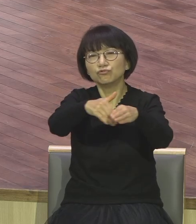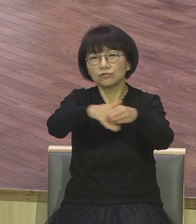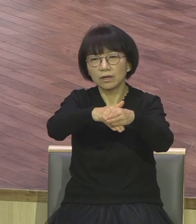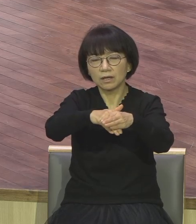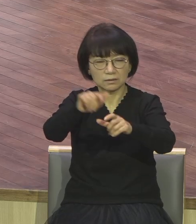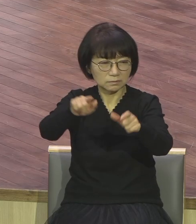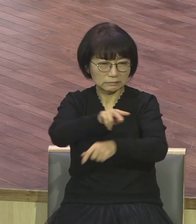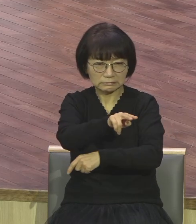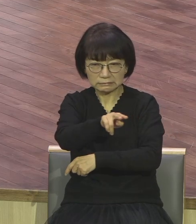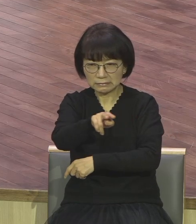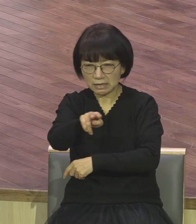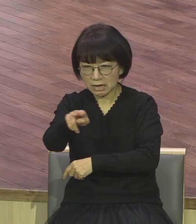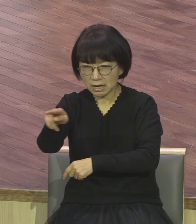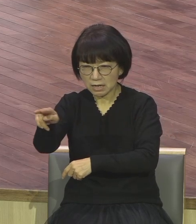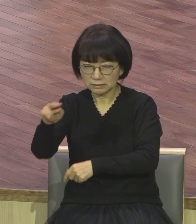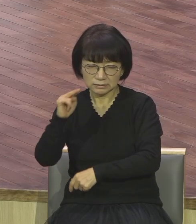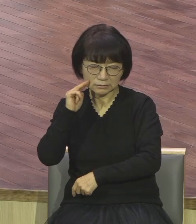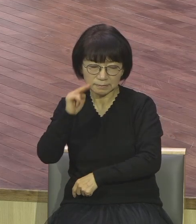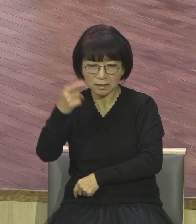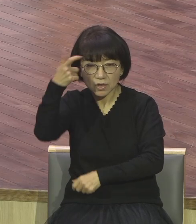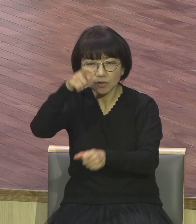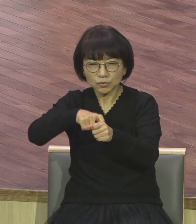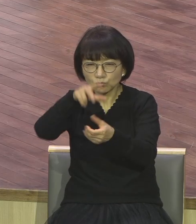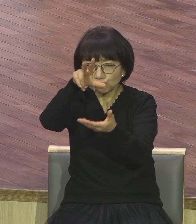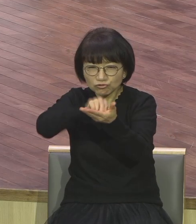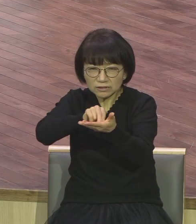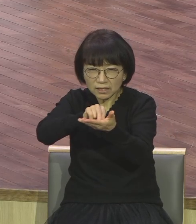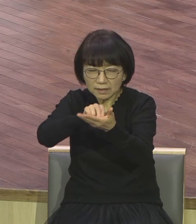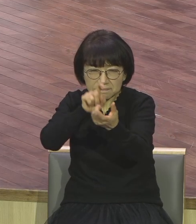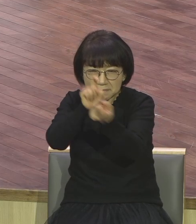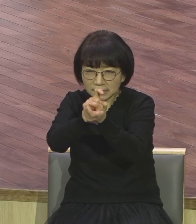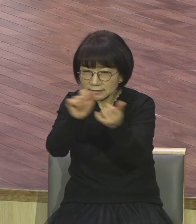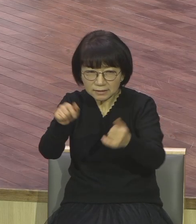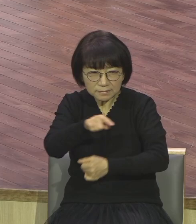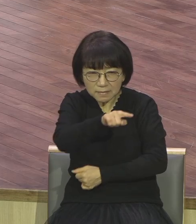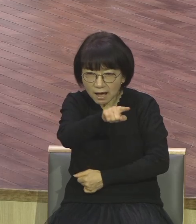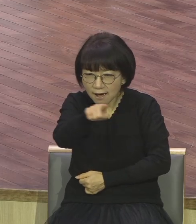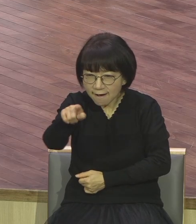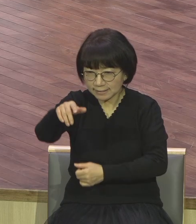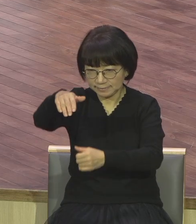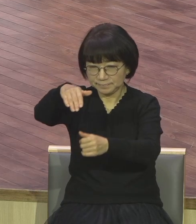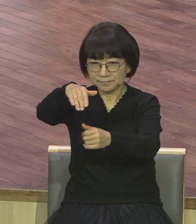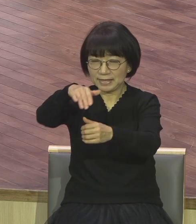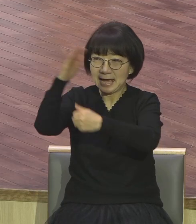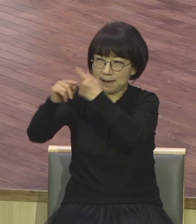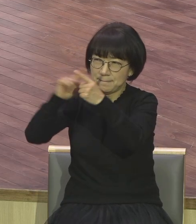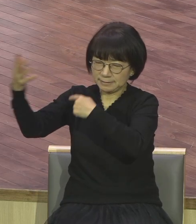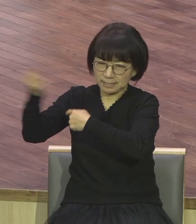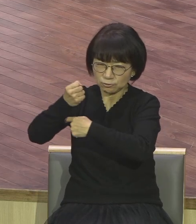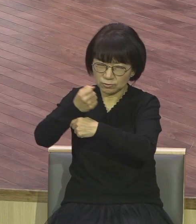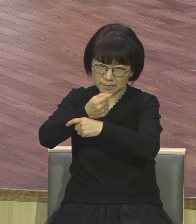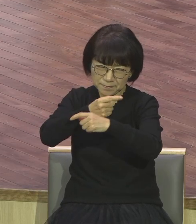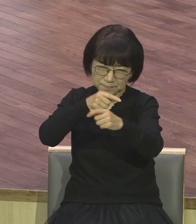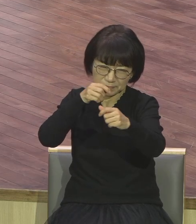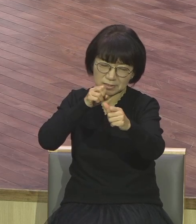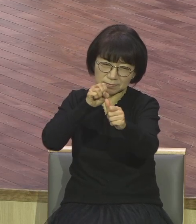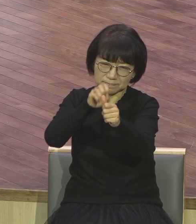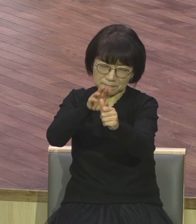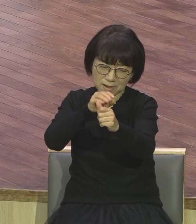심각한 영적 문제에 있는 자들을 하나님의 말씀으로 전부 다 지혜 살려내잖아요 바울이